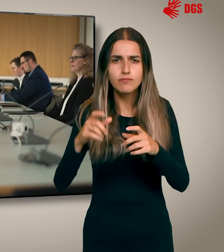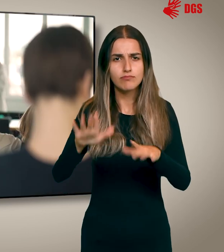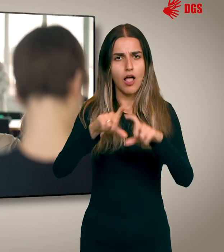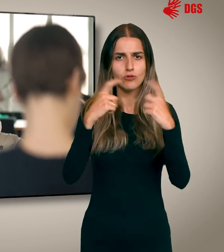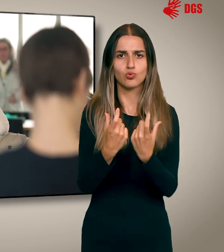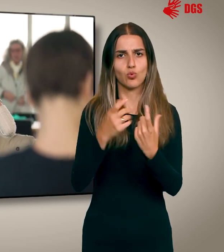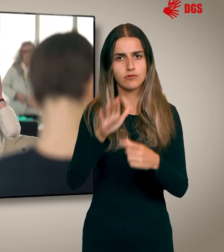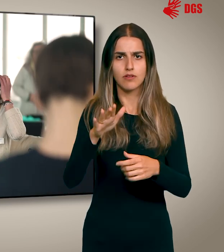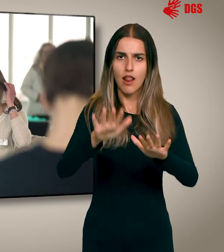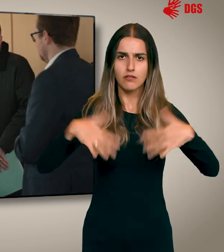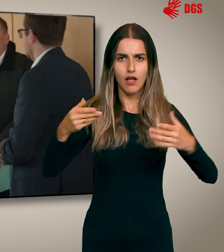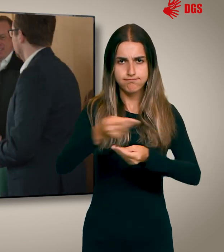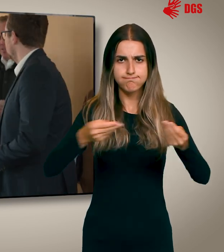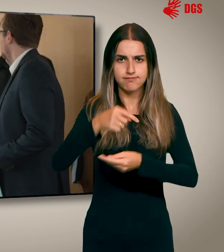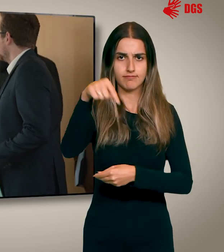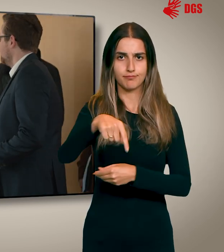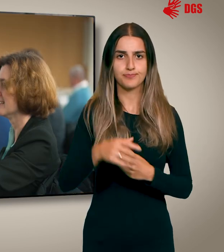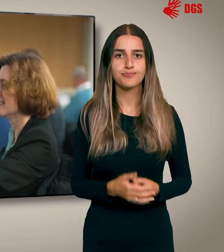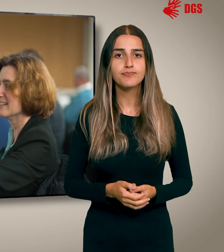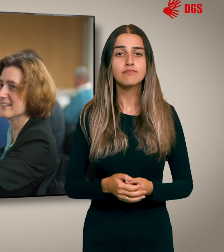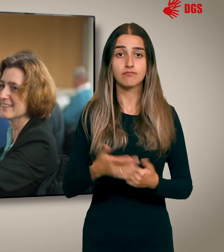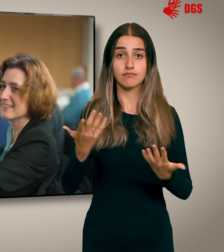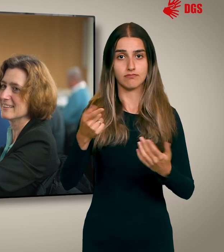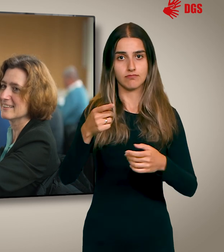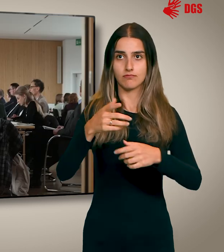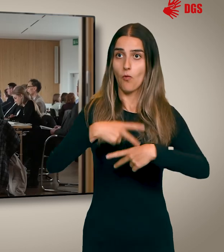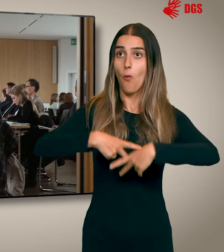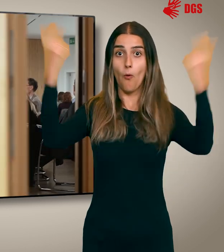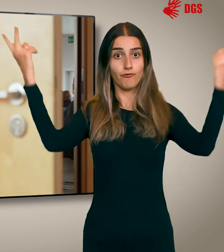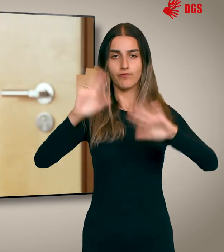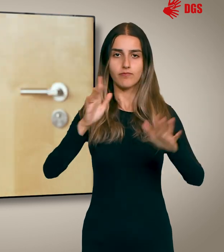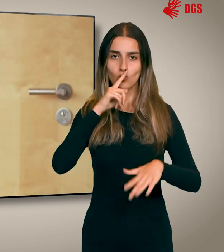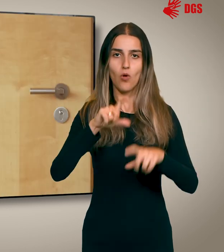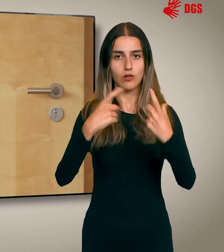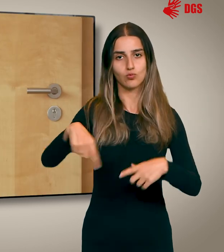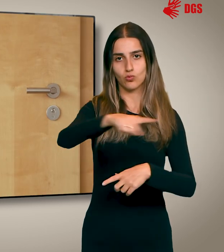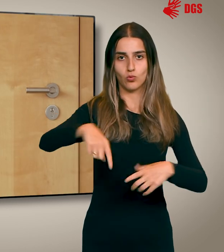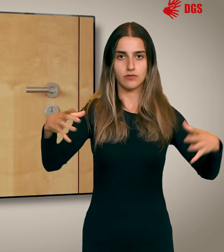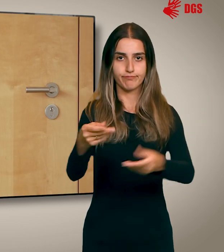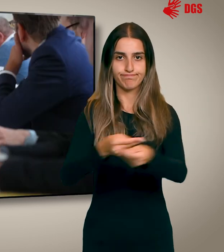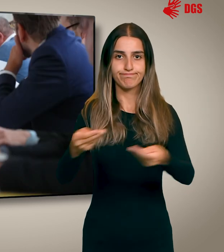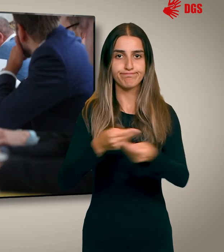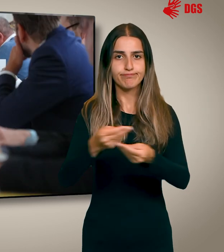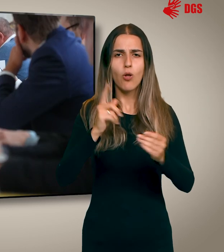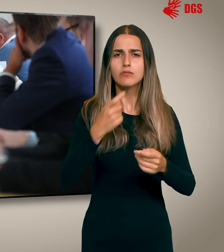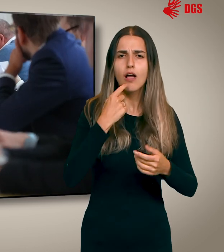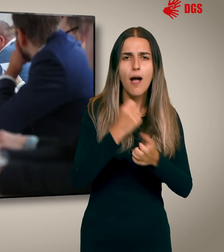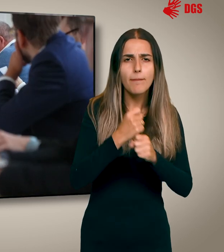findet dabei in den Ausschüssen des Landtages statt. Sie tagen grundsätzlich unter Ausschluss der Öffentlichkeit. Hier steht die Sacharbeit im